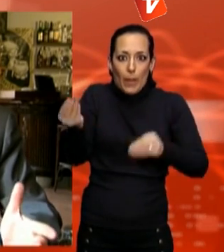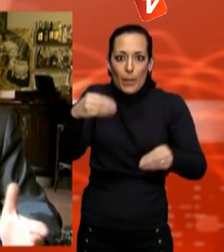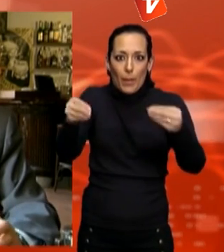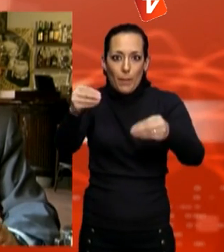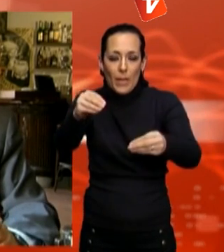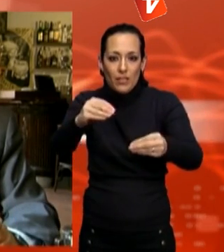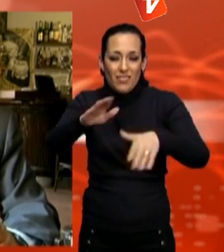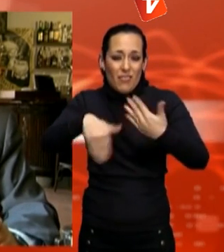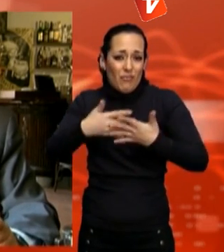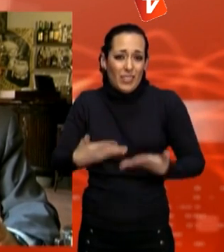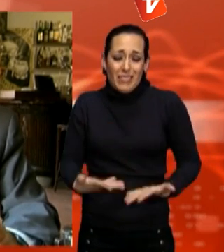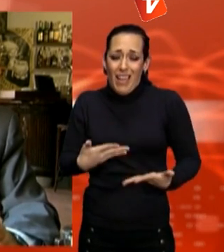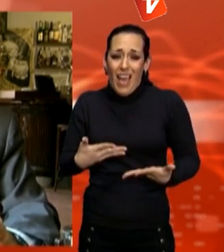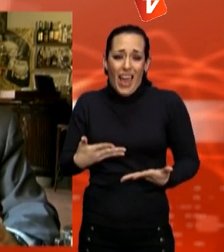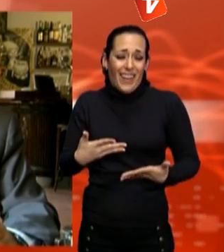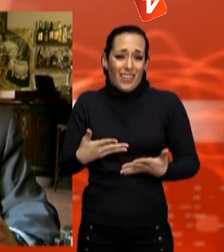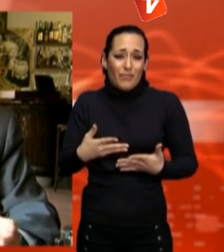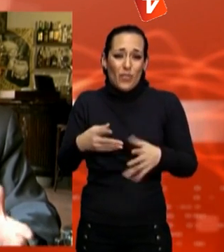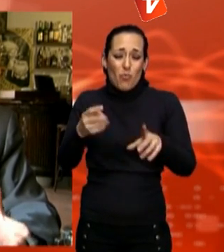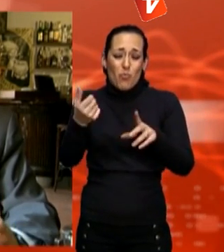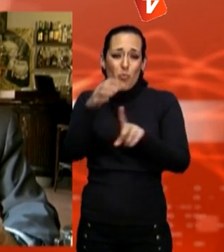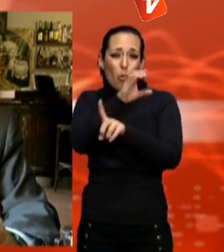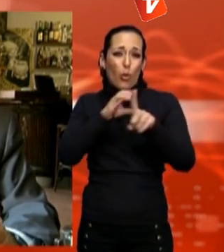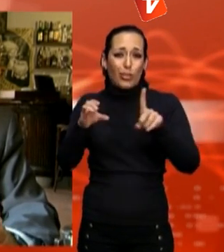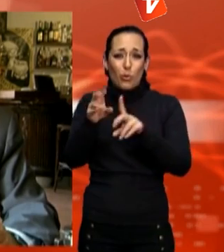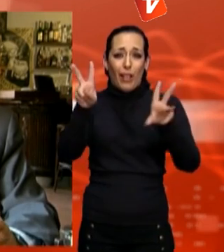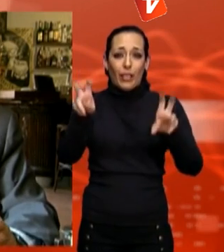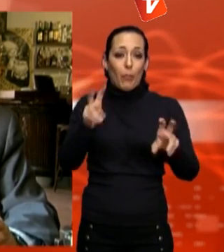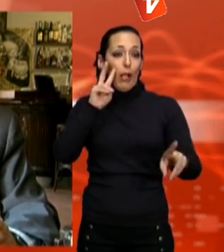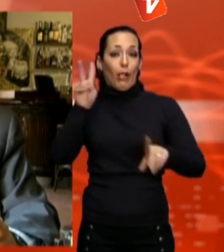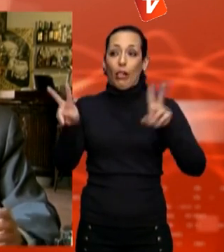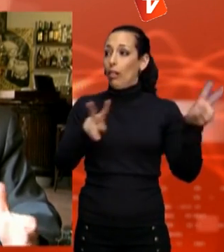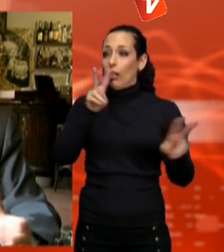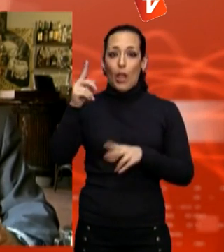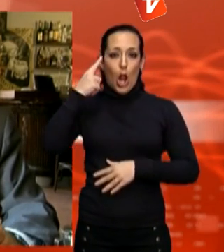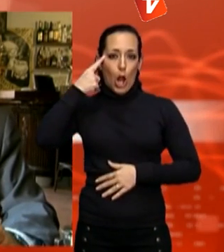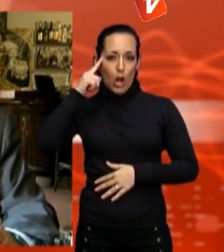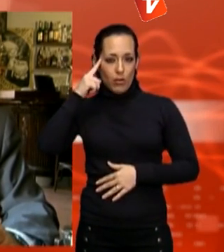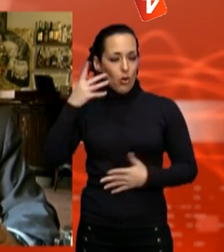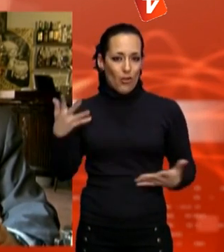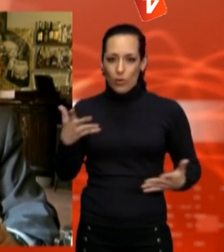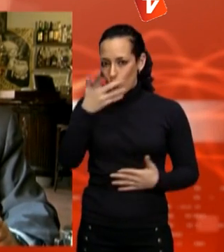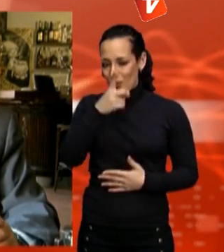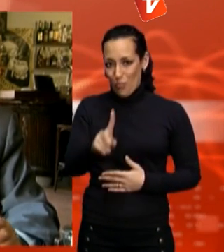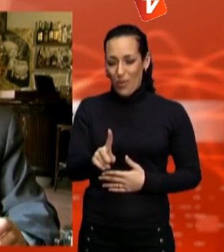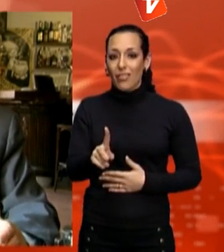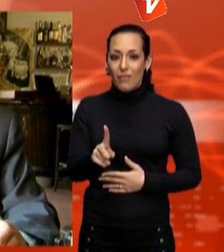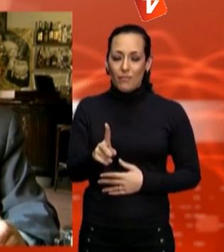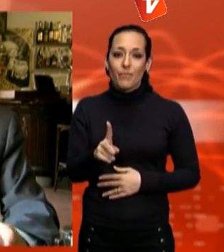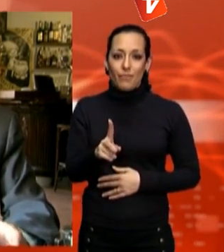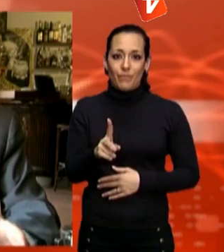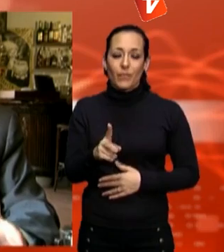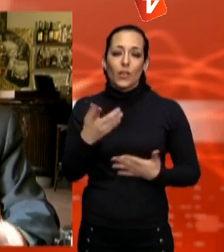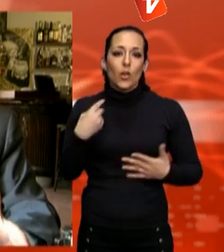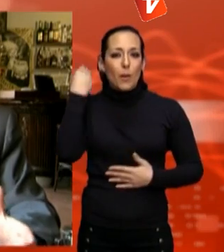esbojarrada com la que hem viscut, diríem, fins a la crisi, la dècada del boom immobiliari i financer, i